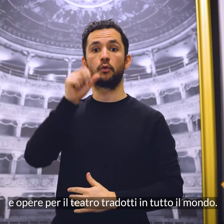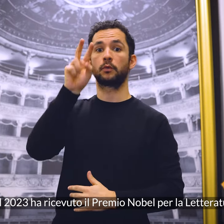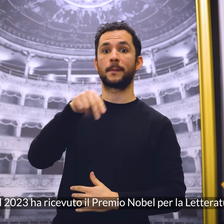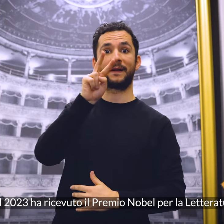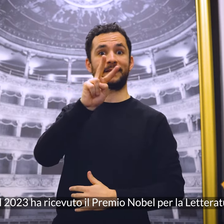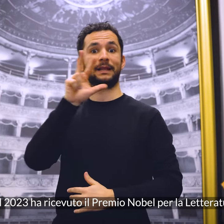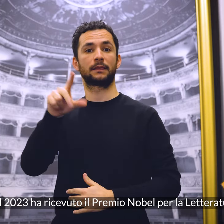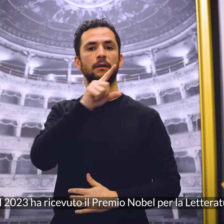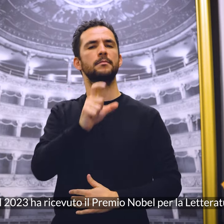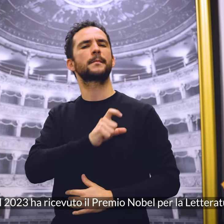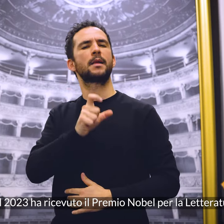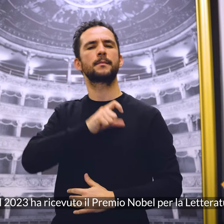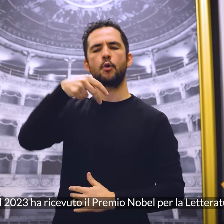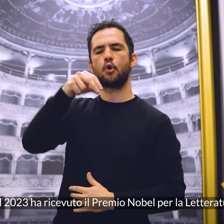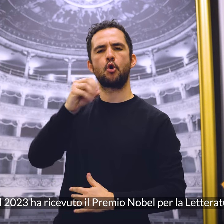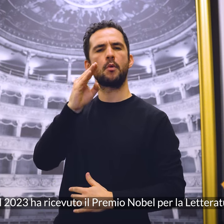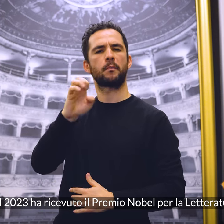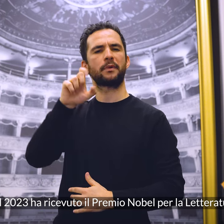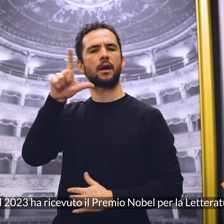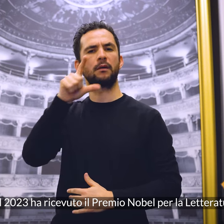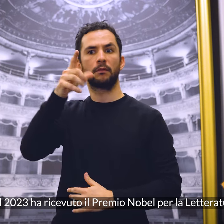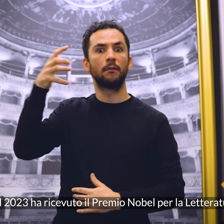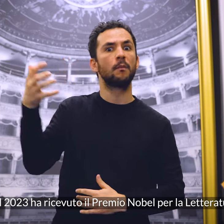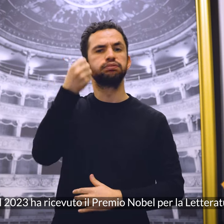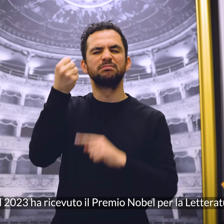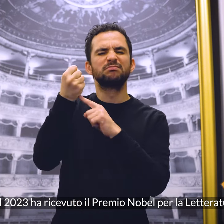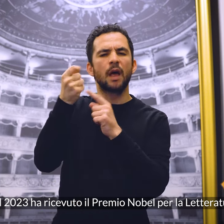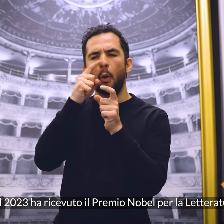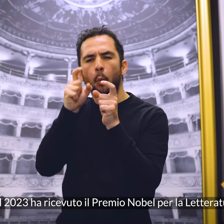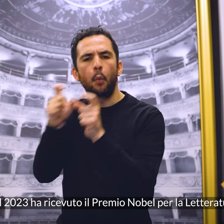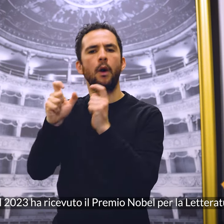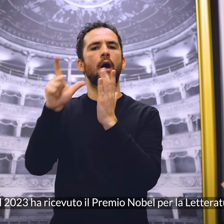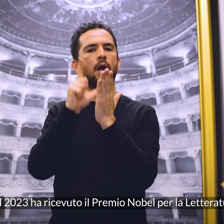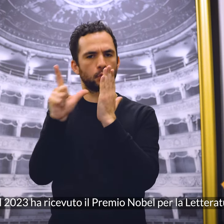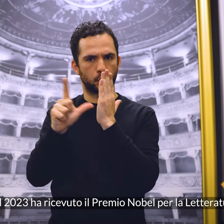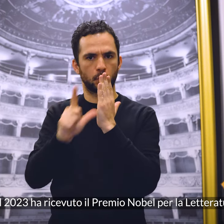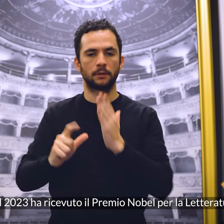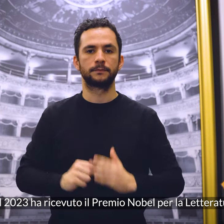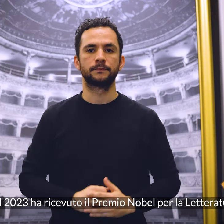Nel 2023 ha ricevuto il premio Nobel per la letteratura.